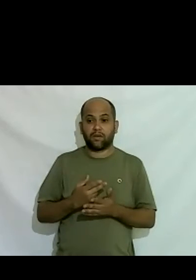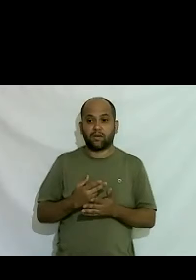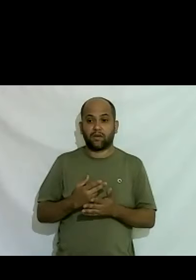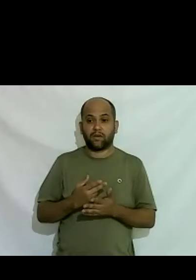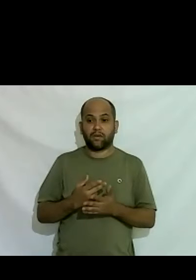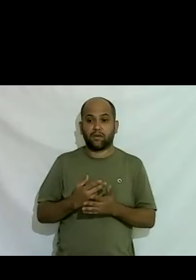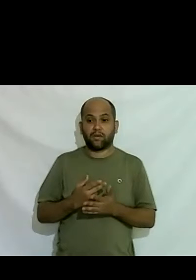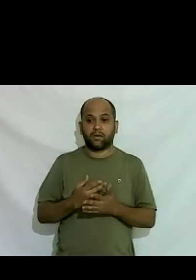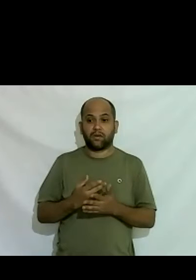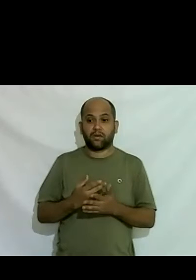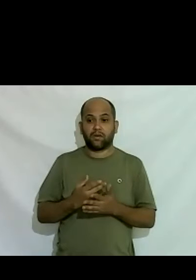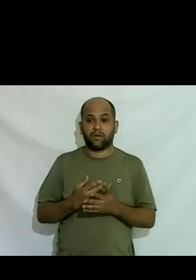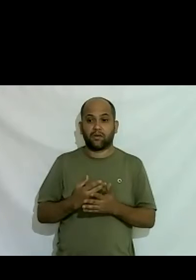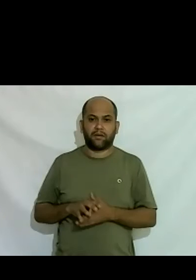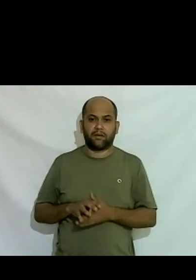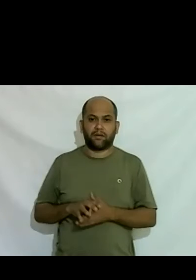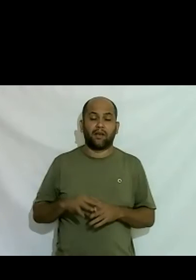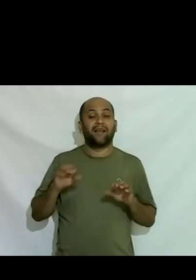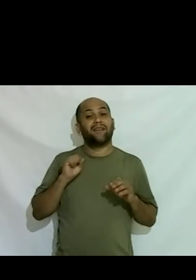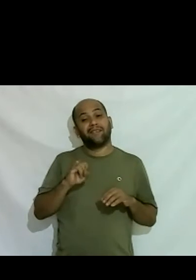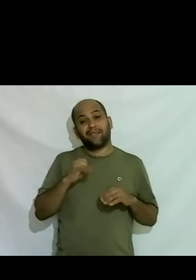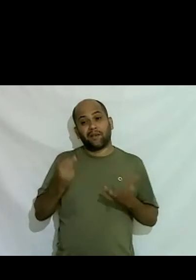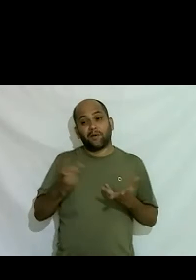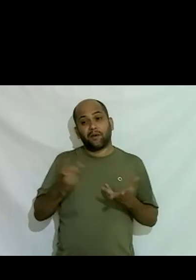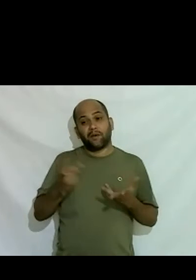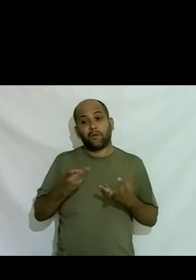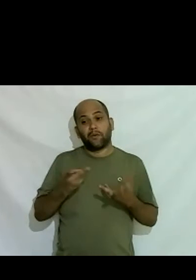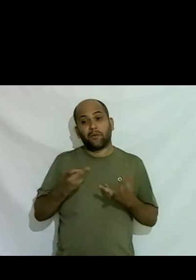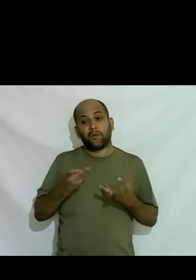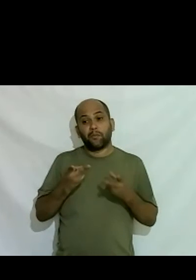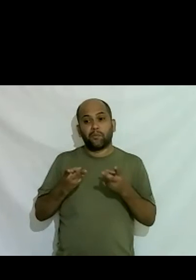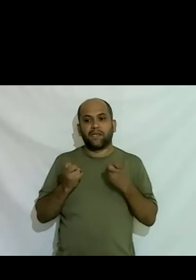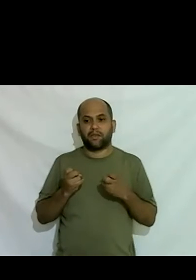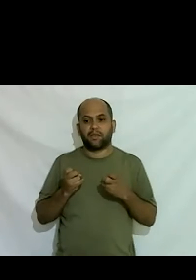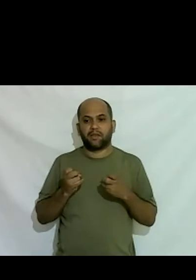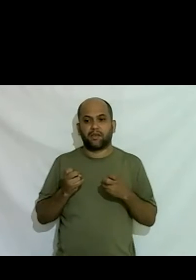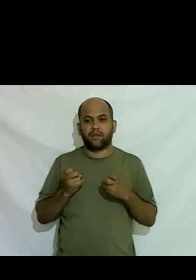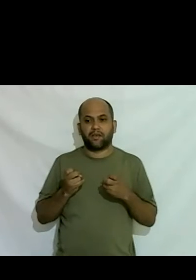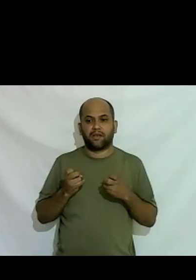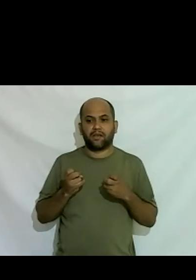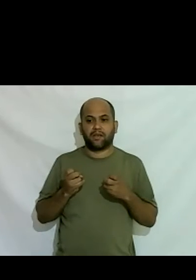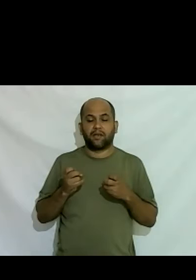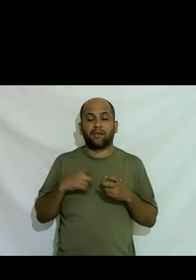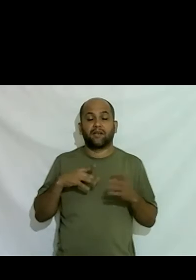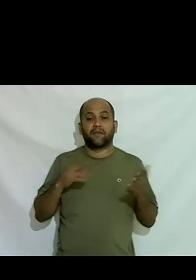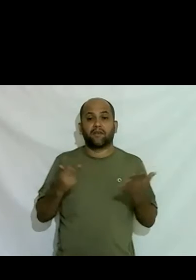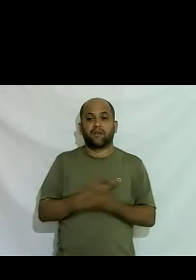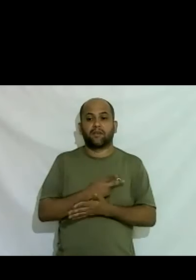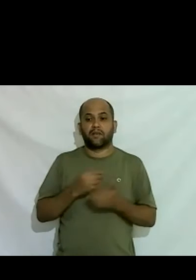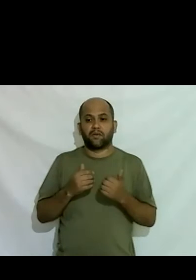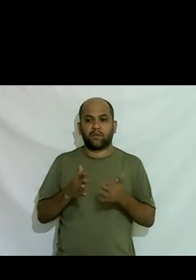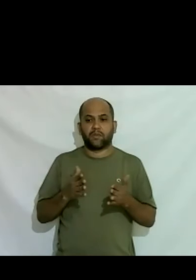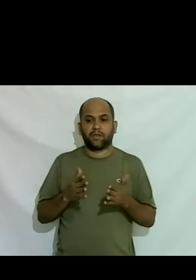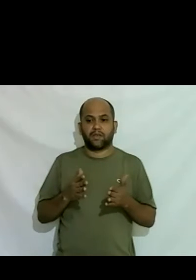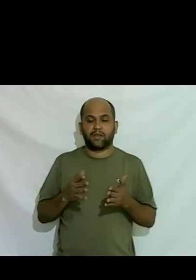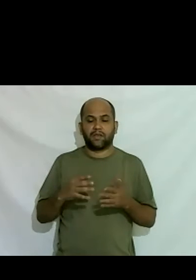então quando eu percebi que isso estava acontecendo eu comecei com